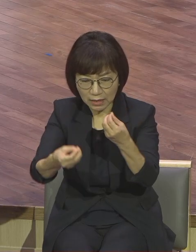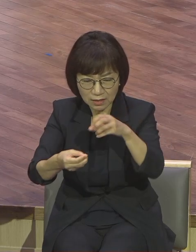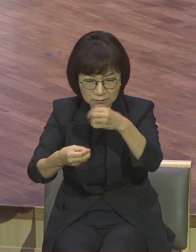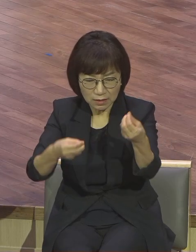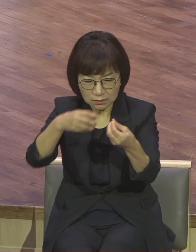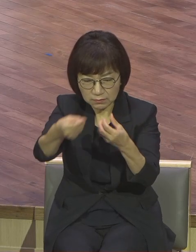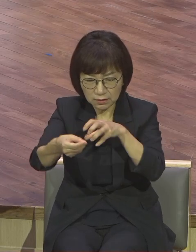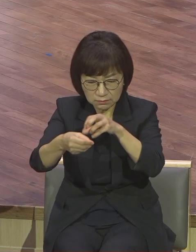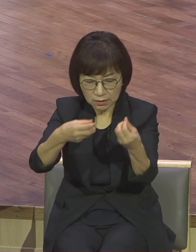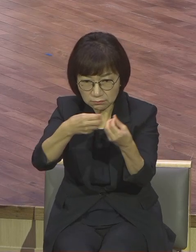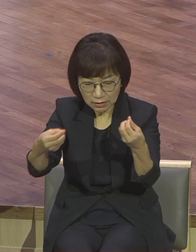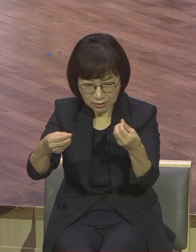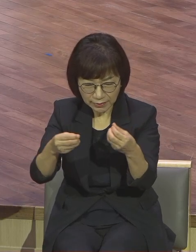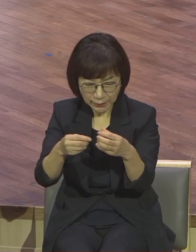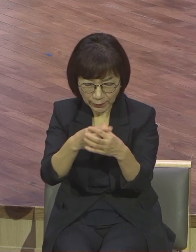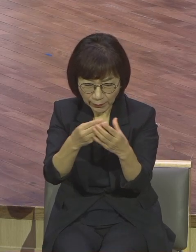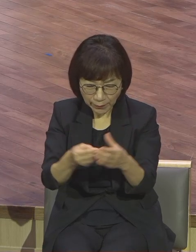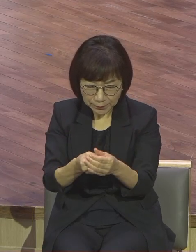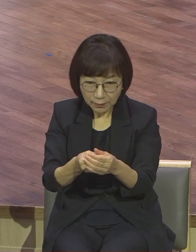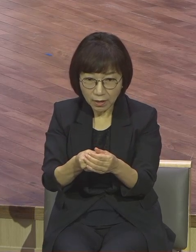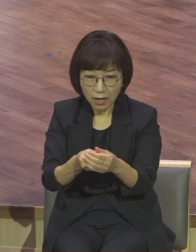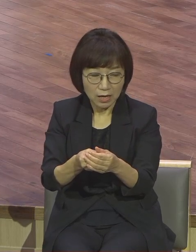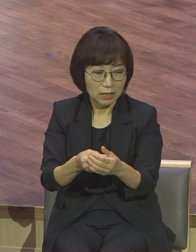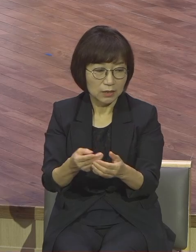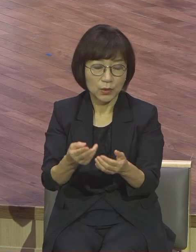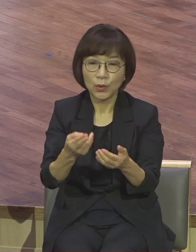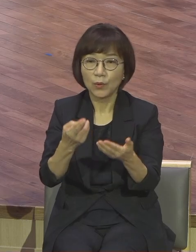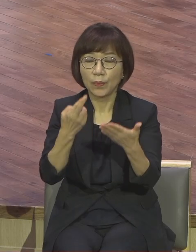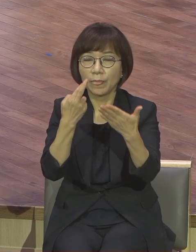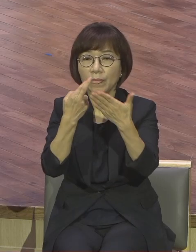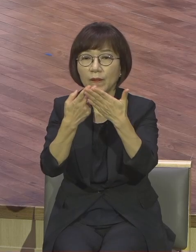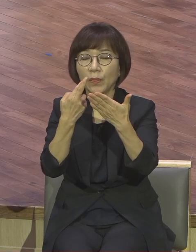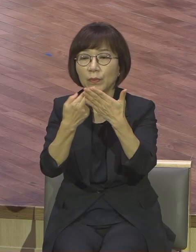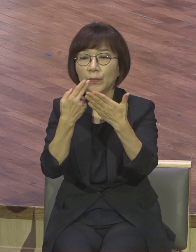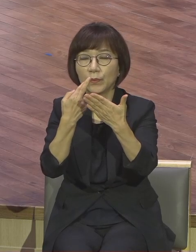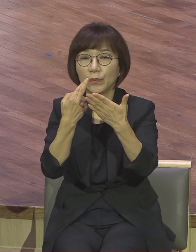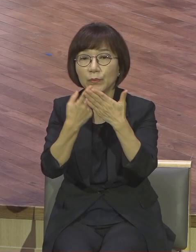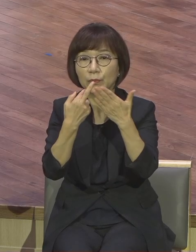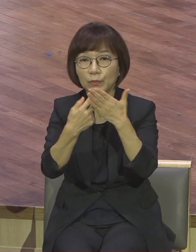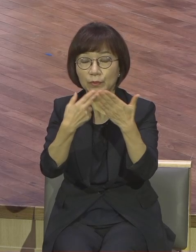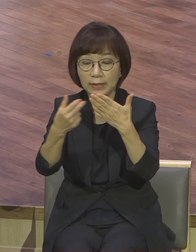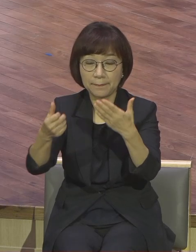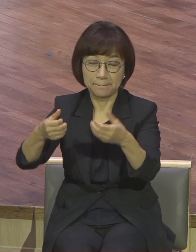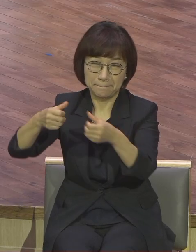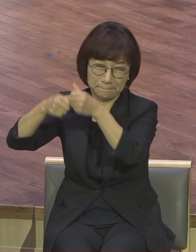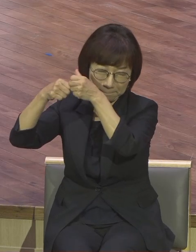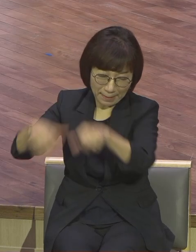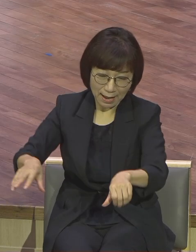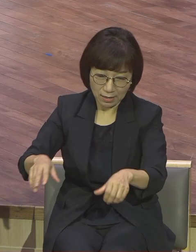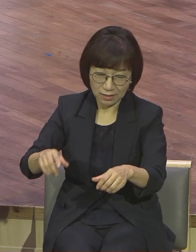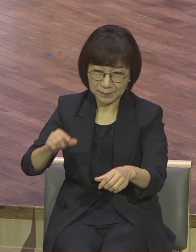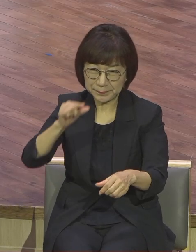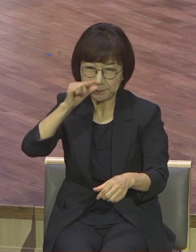유리를 깨가지고 이 손가락을 쳐가 이 손가락 뼈를 이걸 잘라가 이것도 붙지나